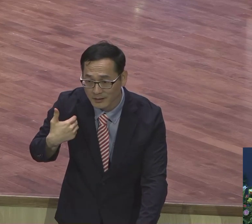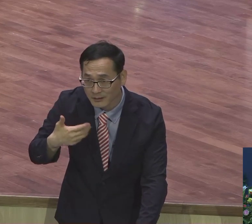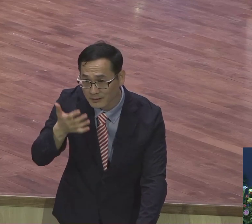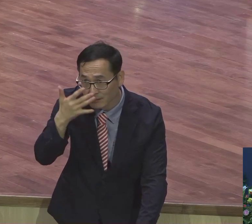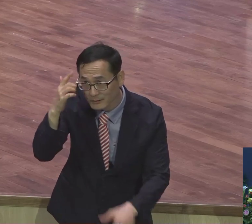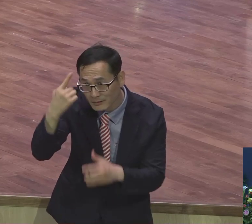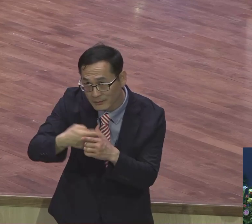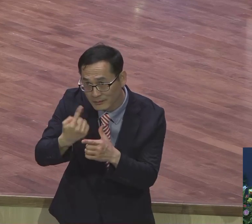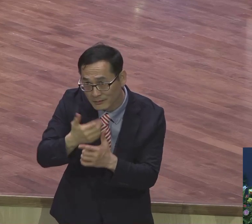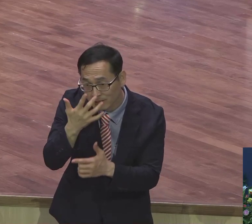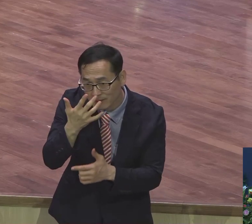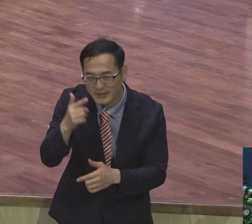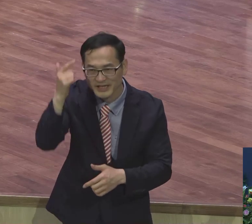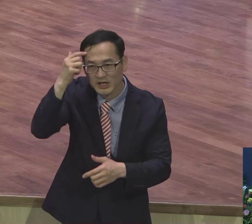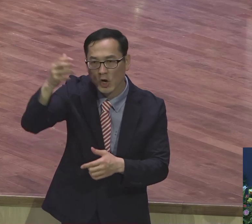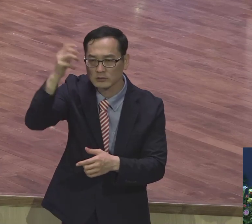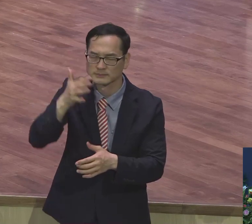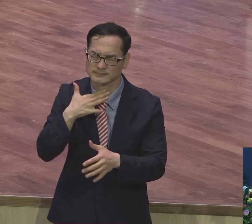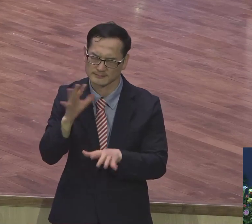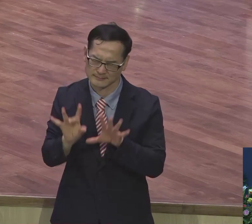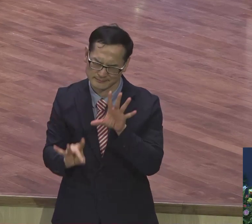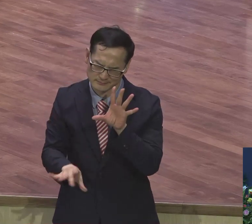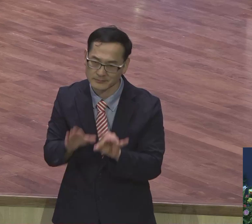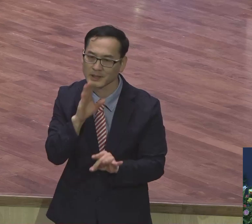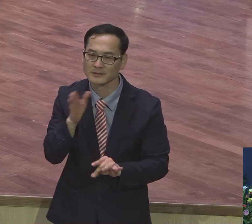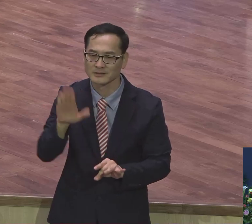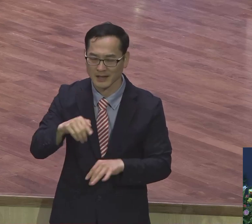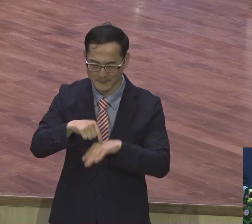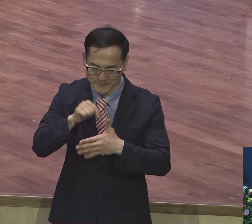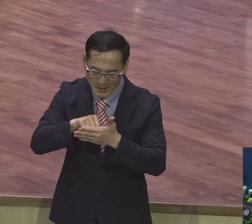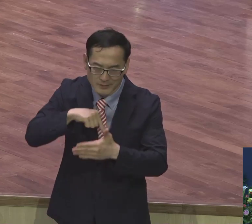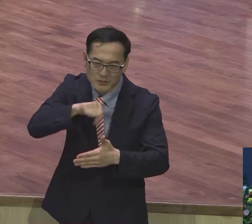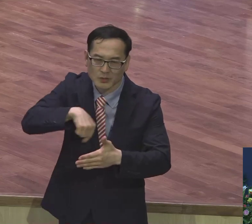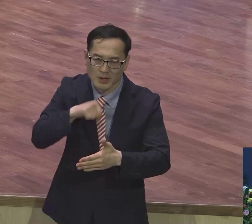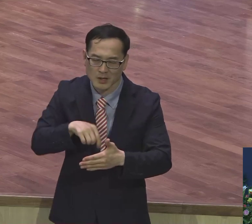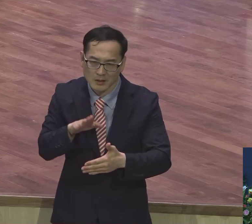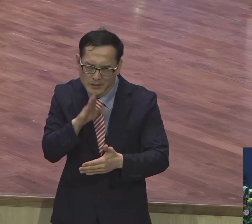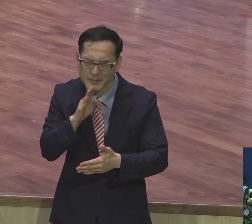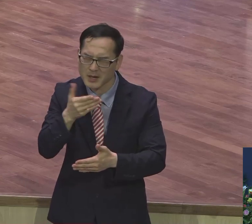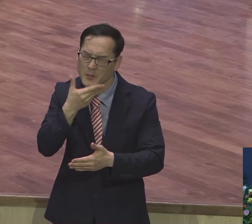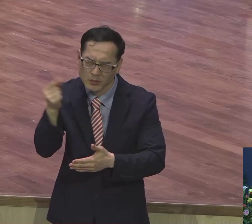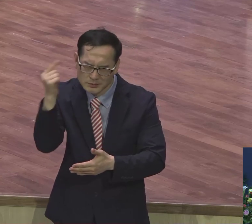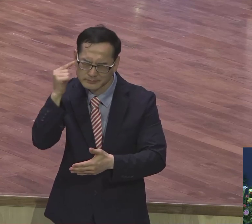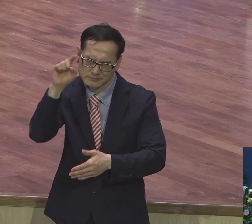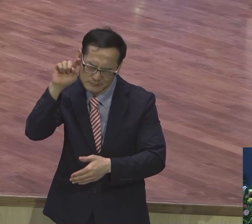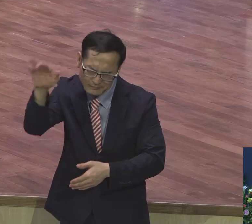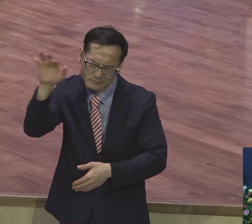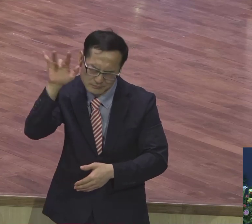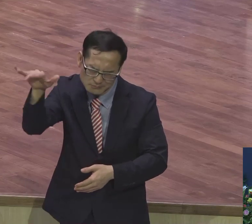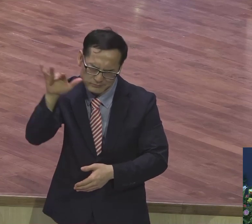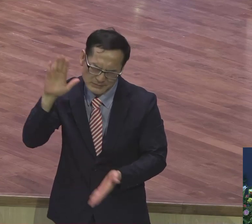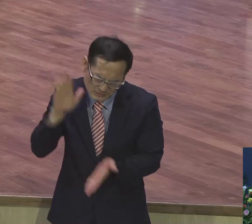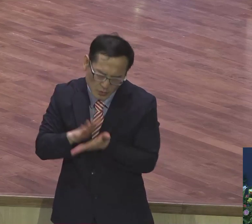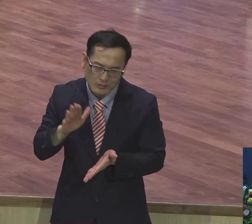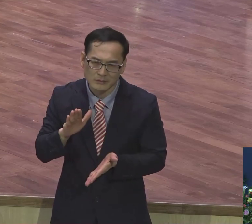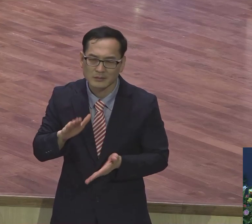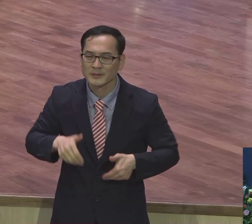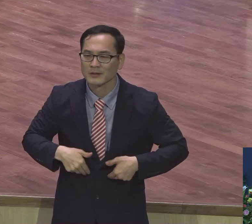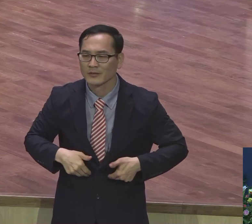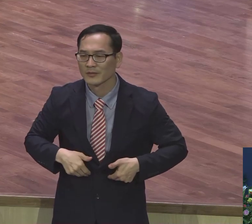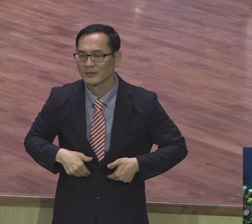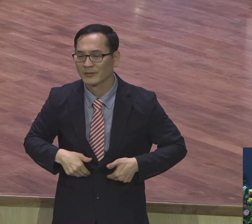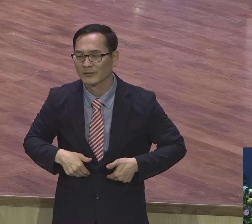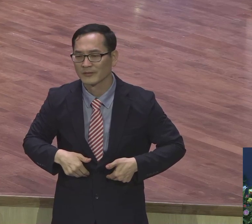영적으로 갈급해야 되는데. 신명이 가난해야 되는데. 보험에 큰의 기중성을 깨닫게 되는데. 고민